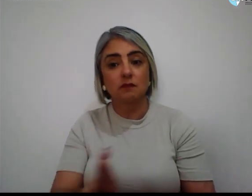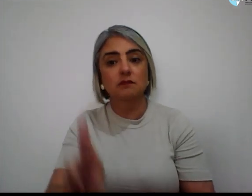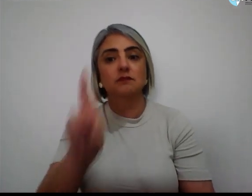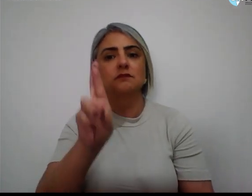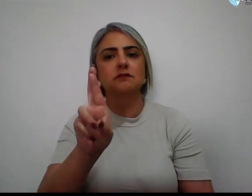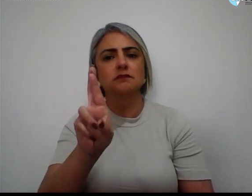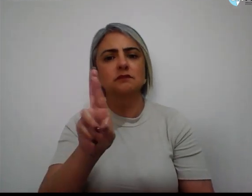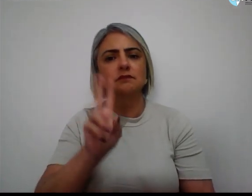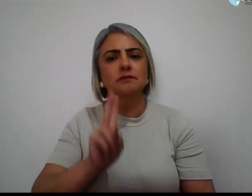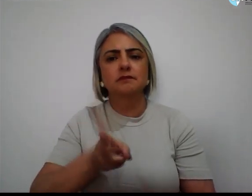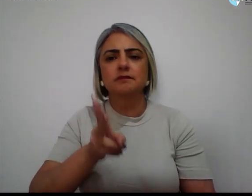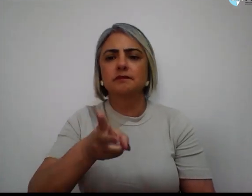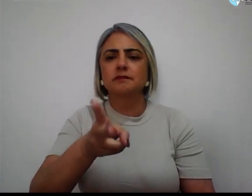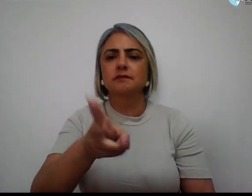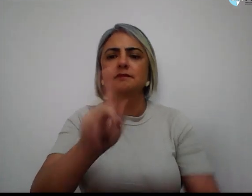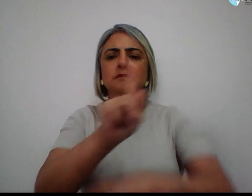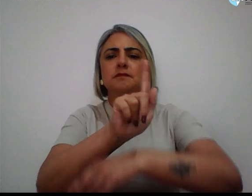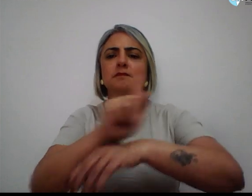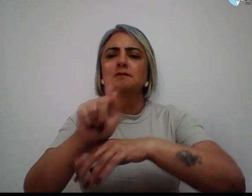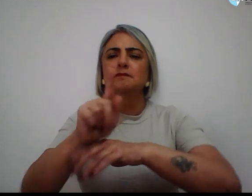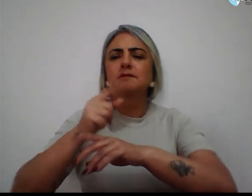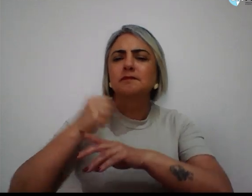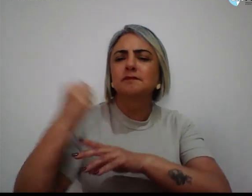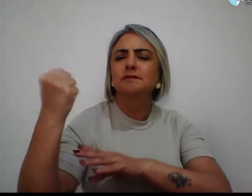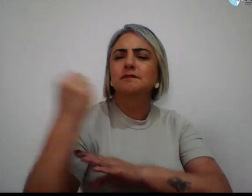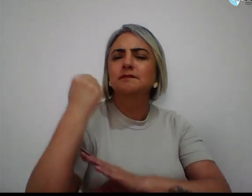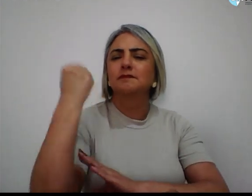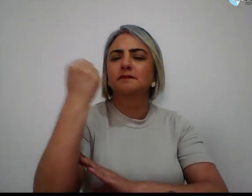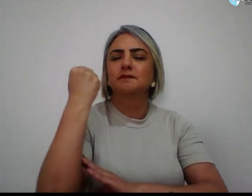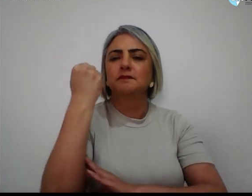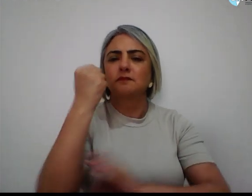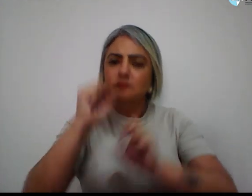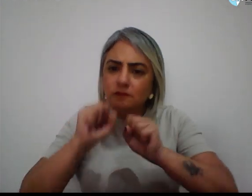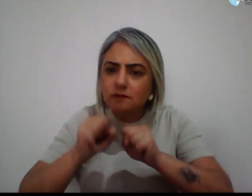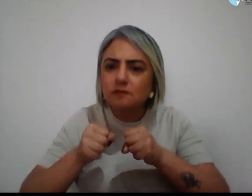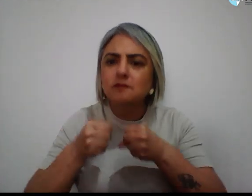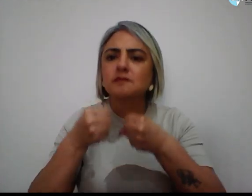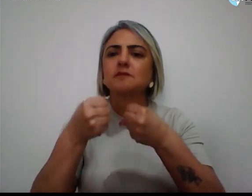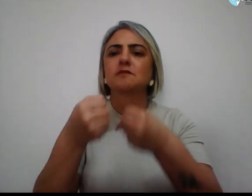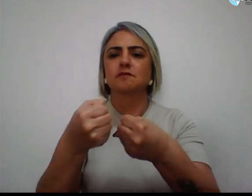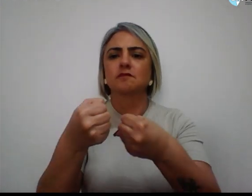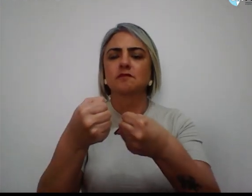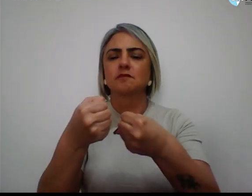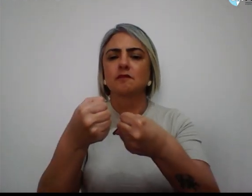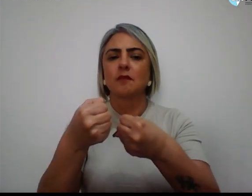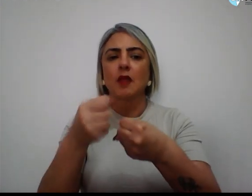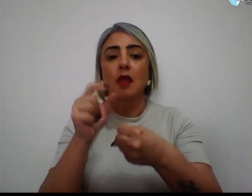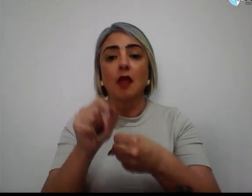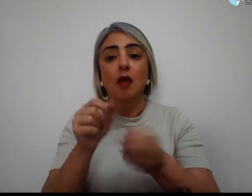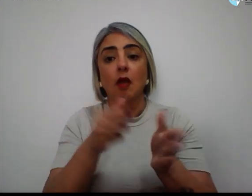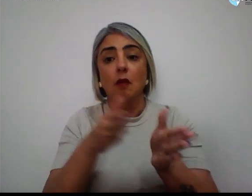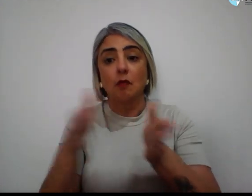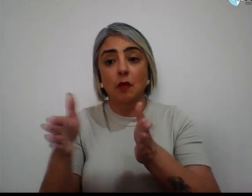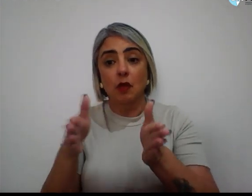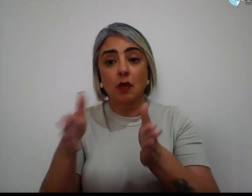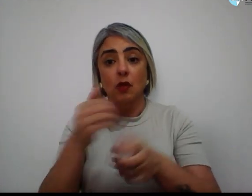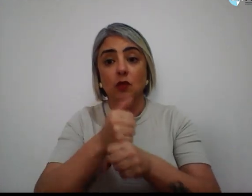continuidade de uma gestão vitoriosa, que enfrentou com altivez entre 2016